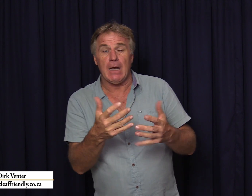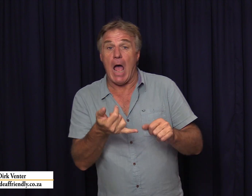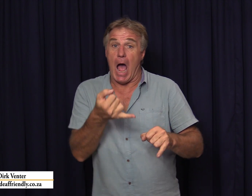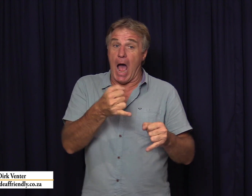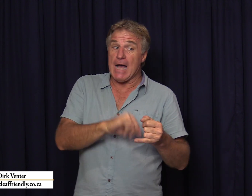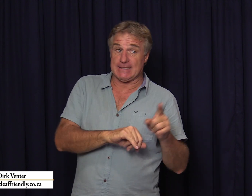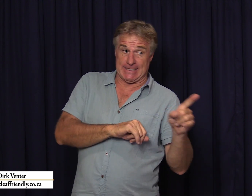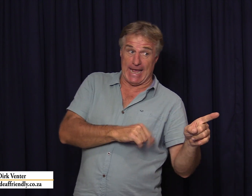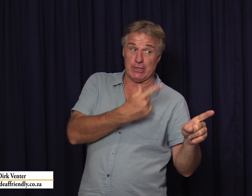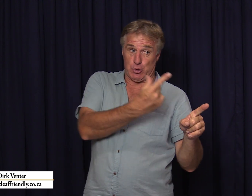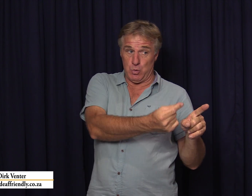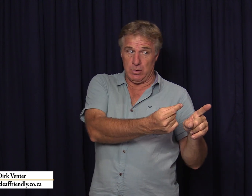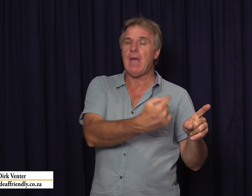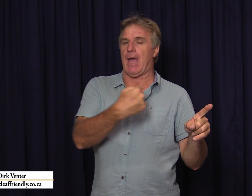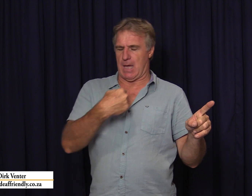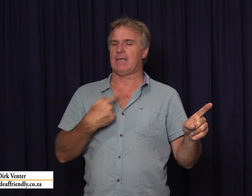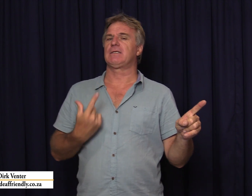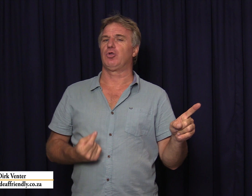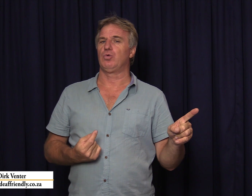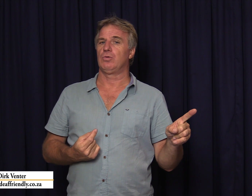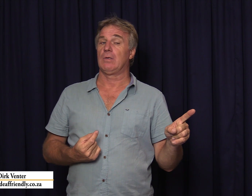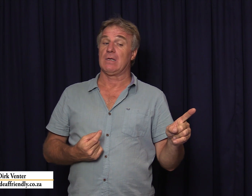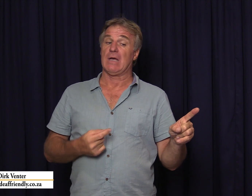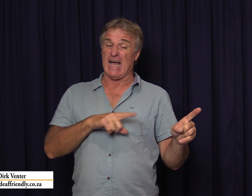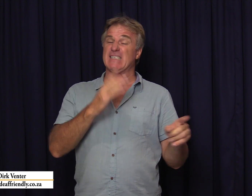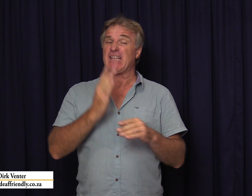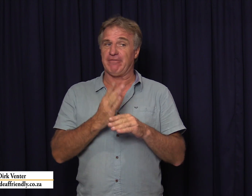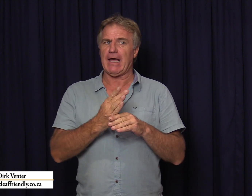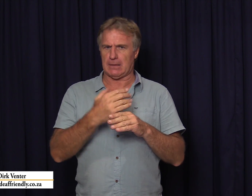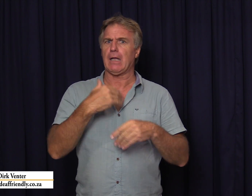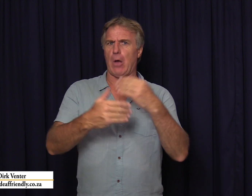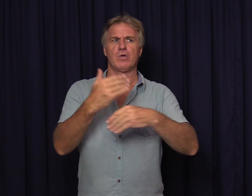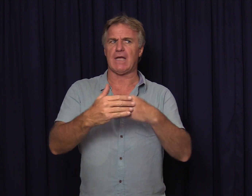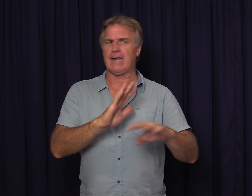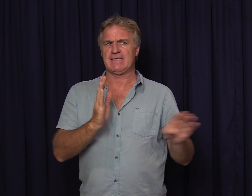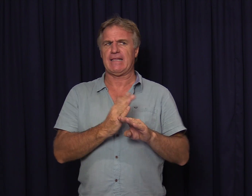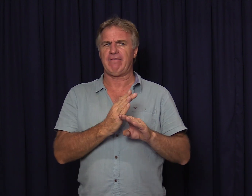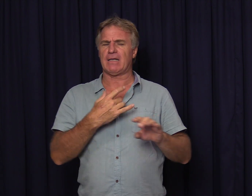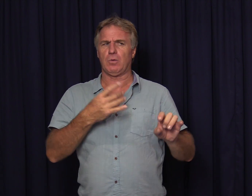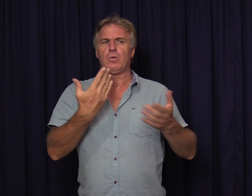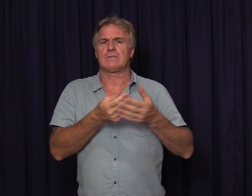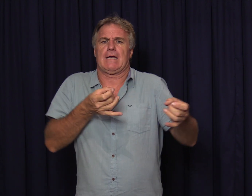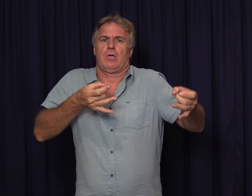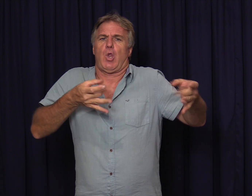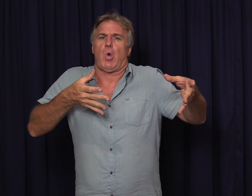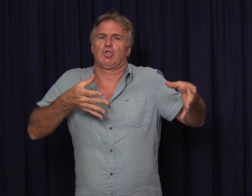as jy doen ek sal doen as dit werk dan hou ons aan as dit nie werk ons kan los